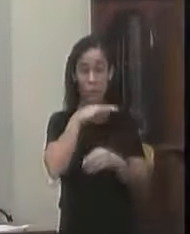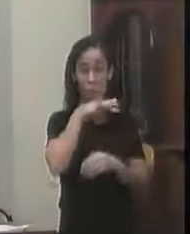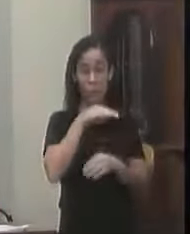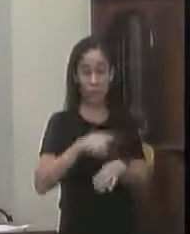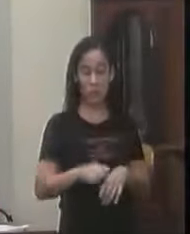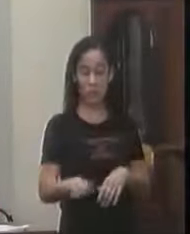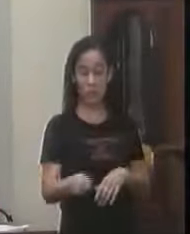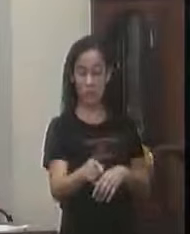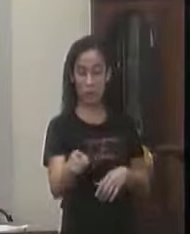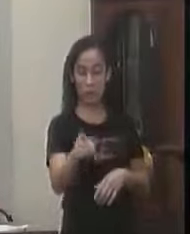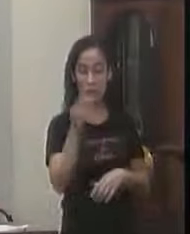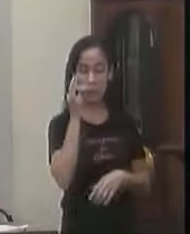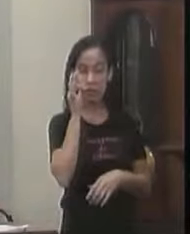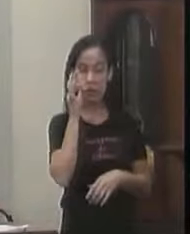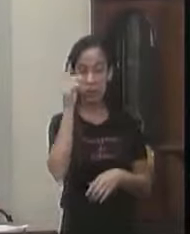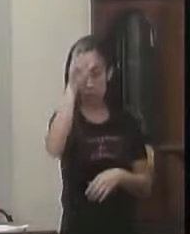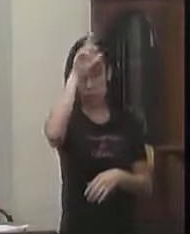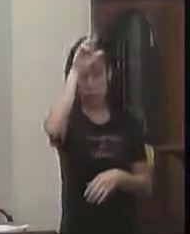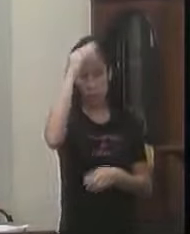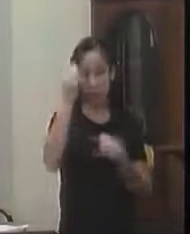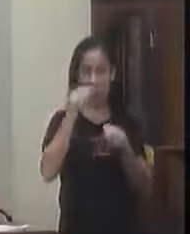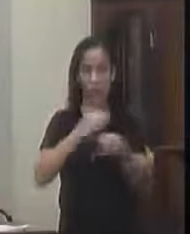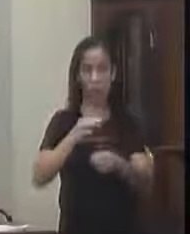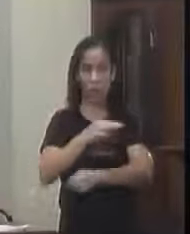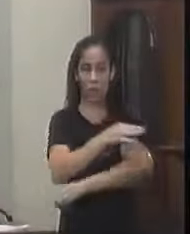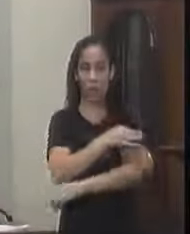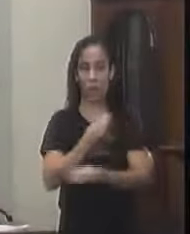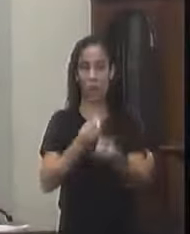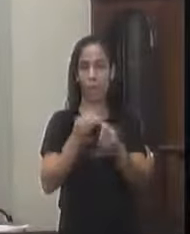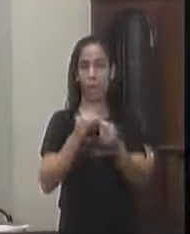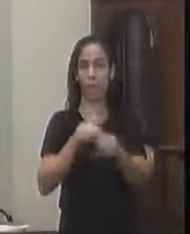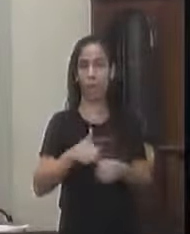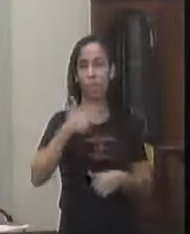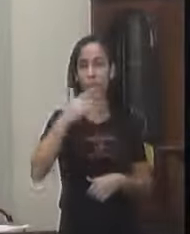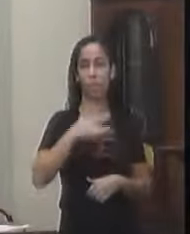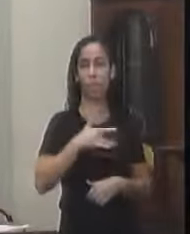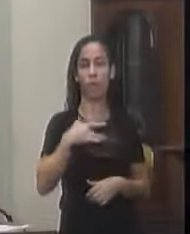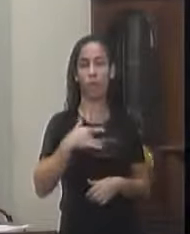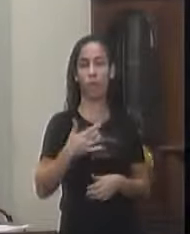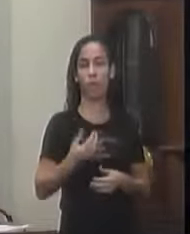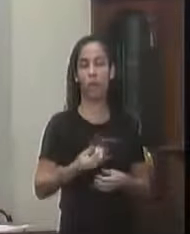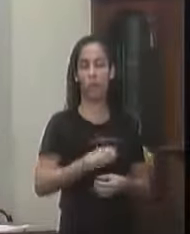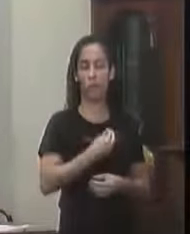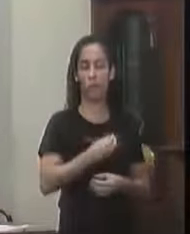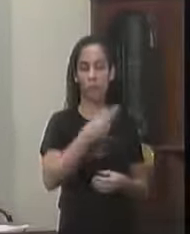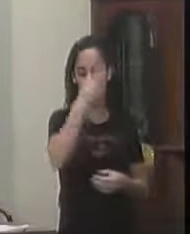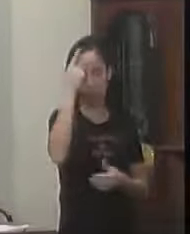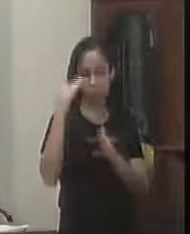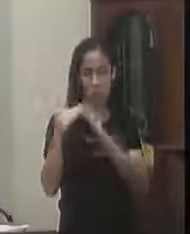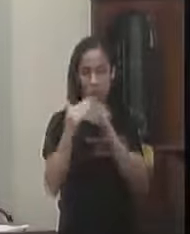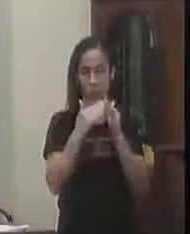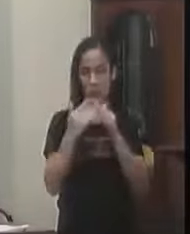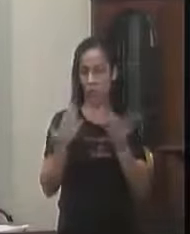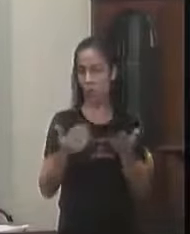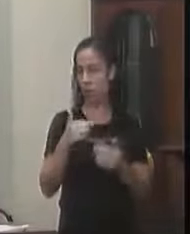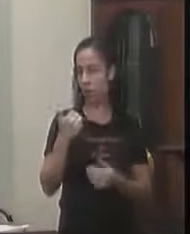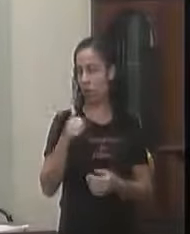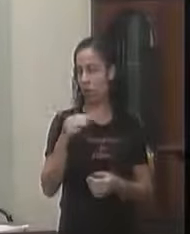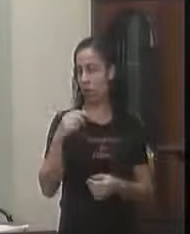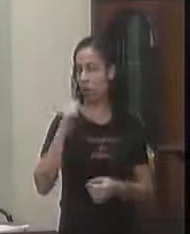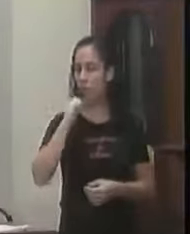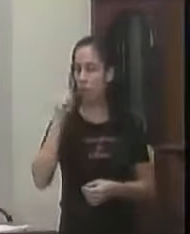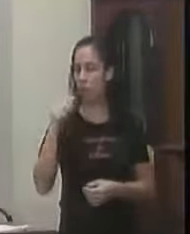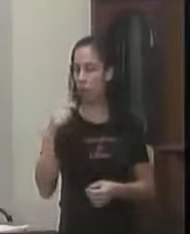baratos E outras pragas urbanas Tal indicação Se faz necessário A fim de melhorar A qualidade de vida Dos moradores Evitando maiores transtornos Valença 11 de abril